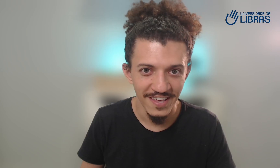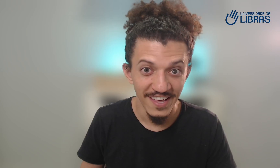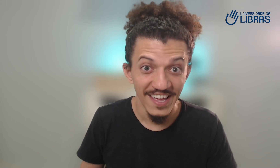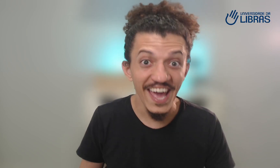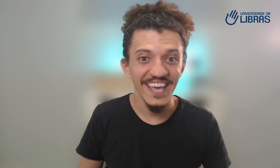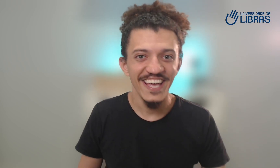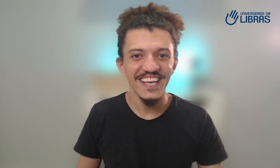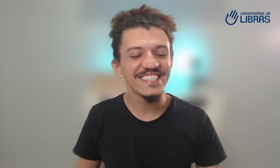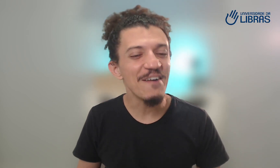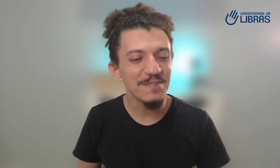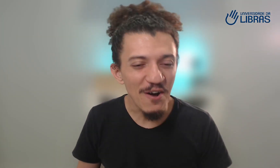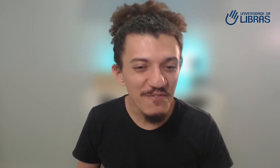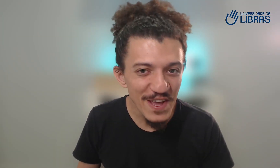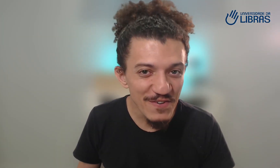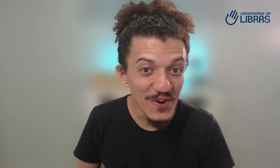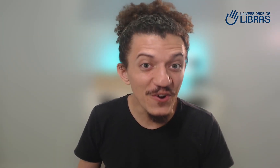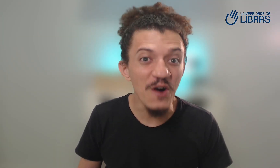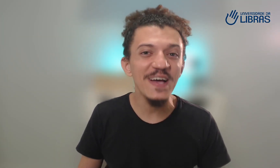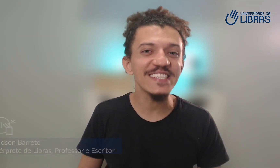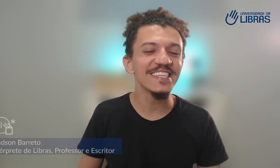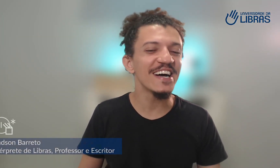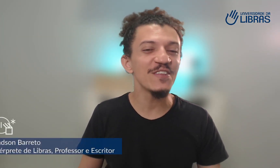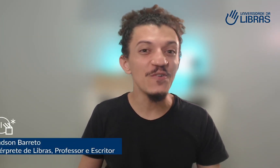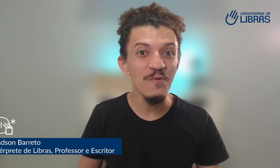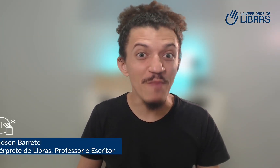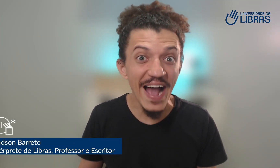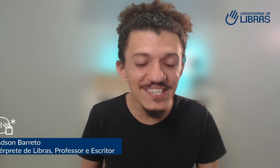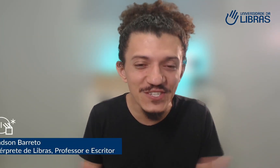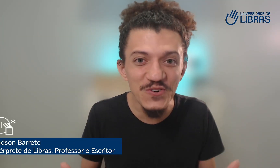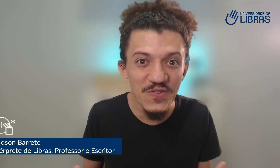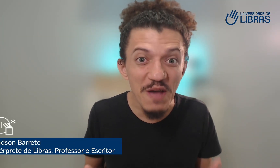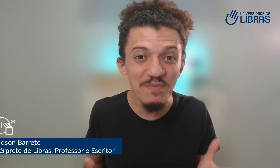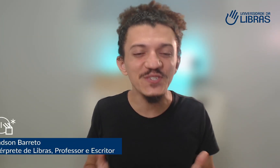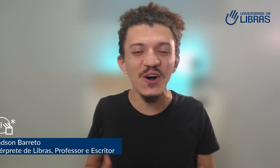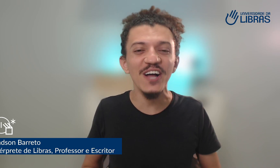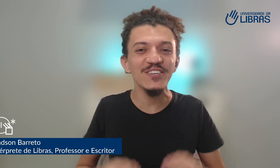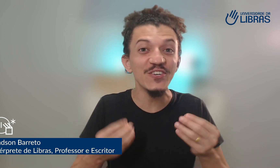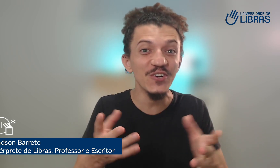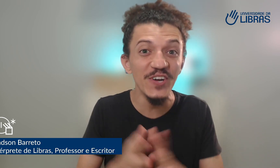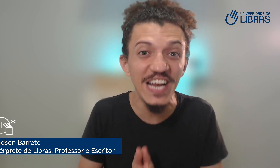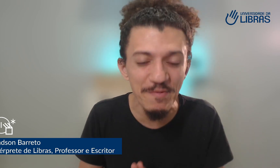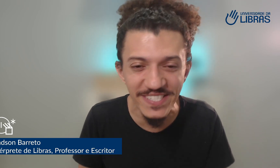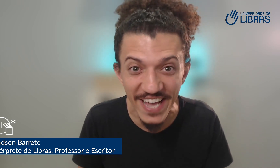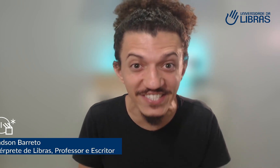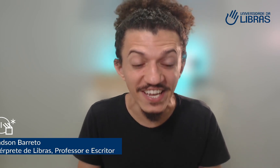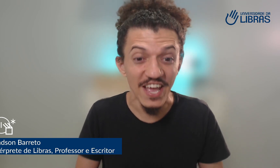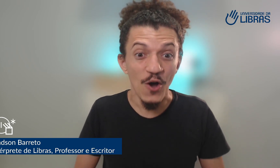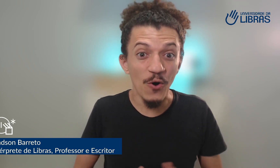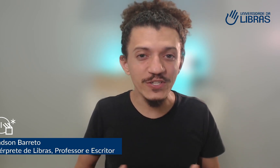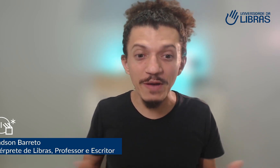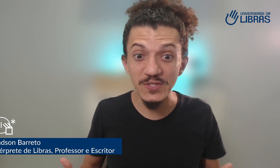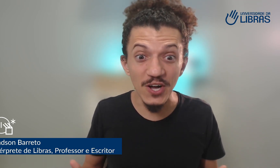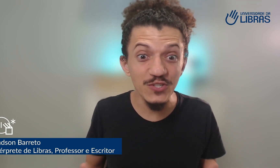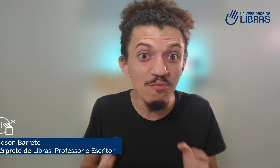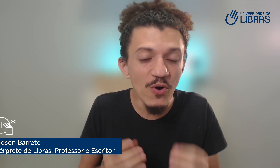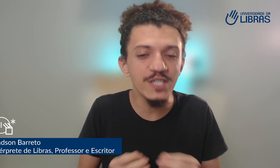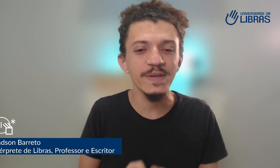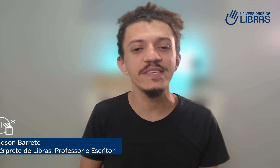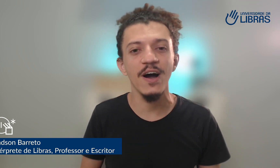Ei, estamos ao vivo começando mais um episódio do Unilibrascast. Hoje é um episódio muito especial,